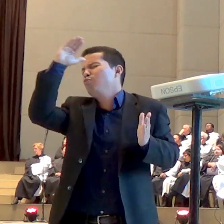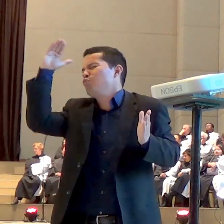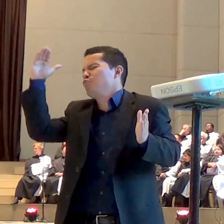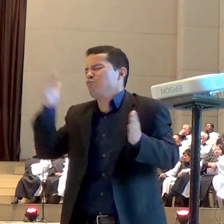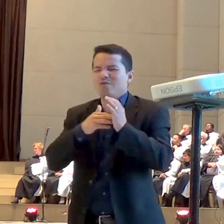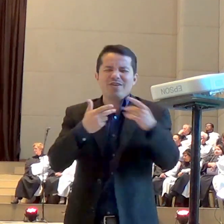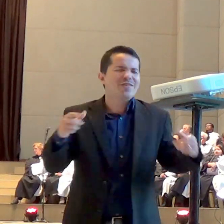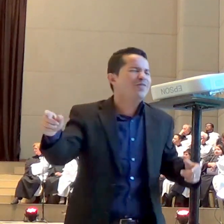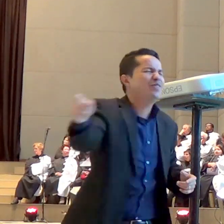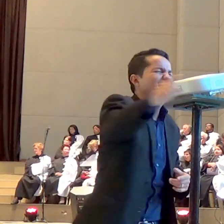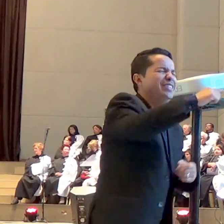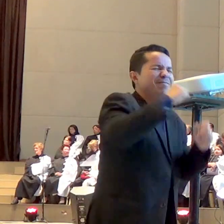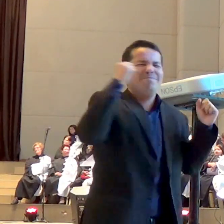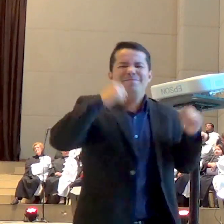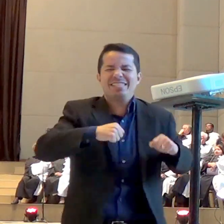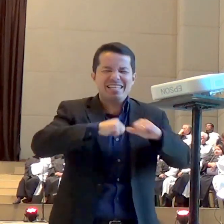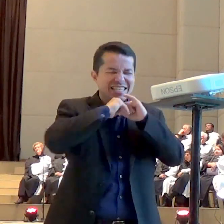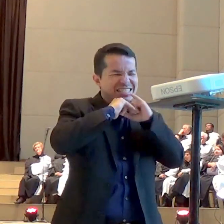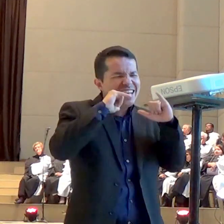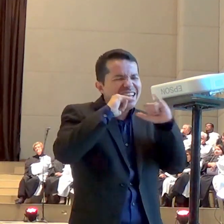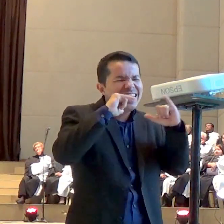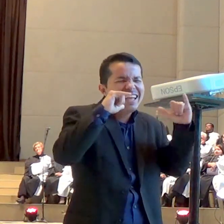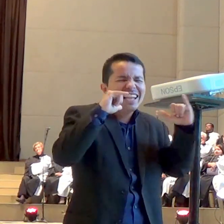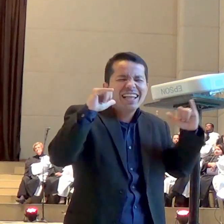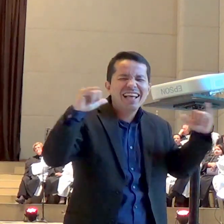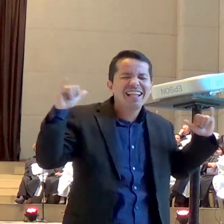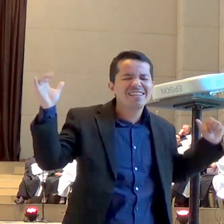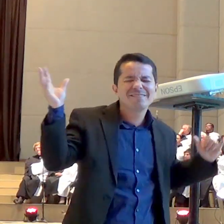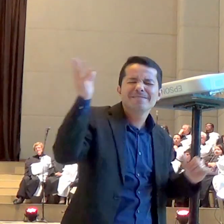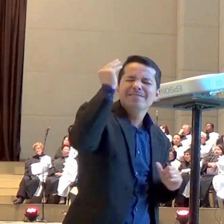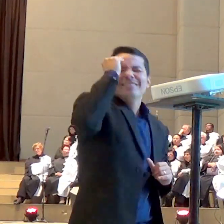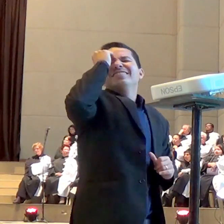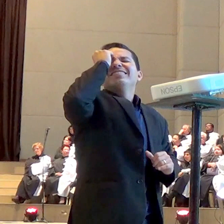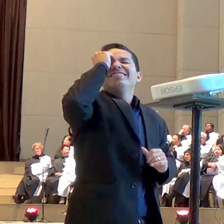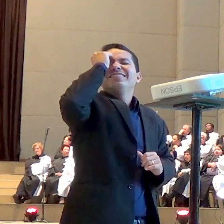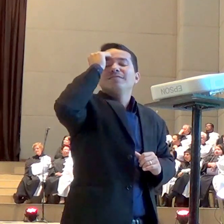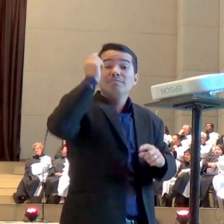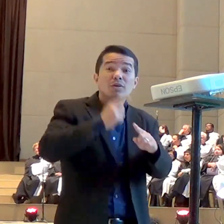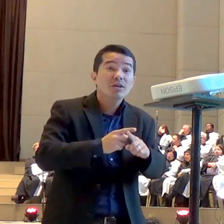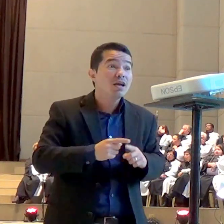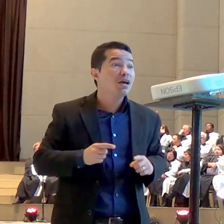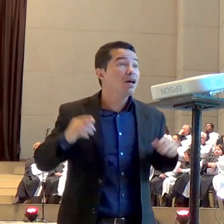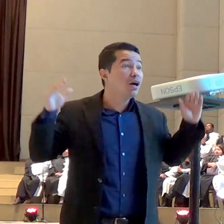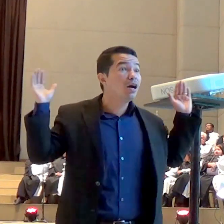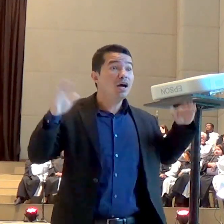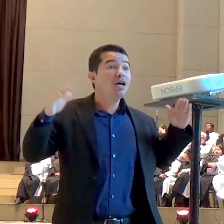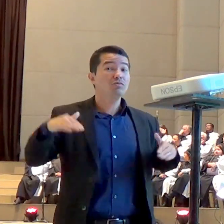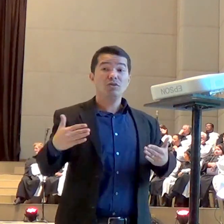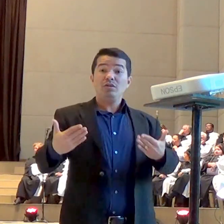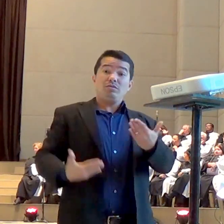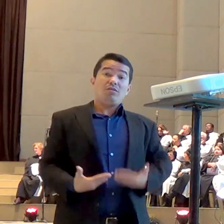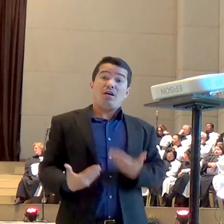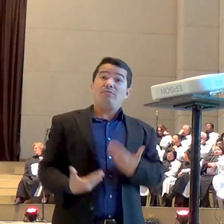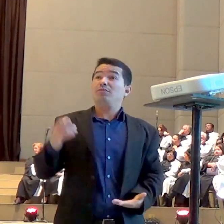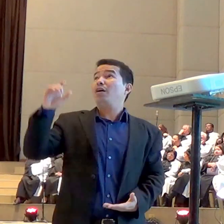eles vão fazer a vontade de Deus a favor da nossa vida porque Deus os colocou como